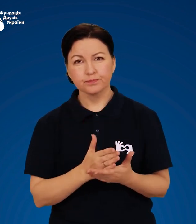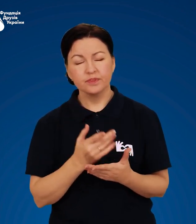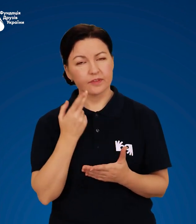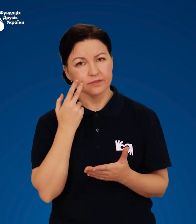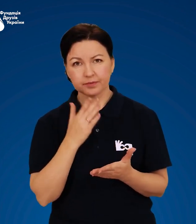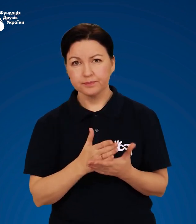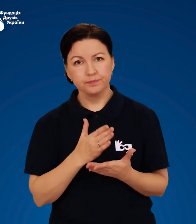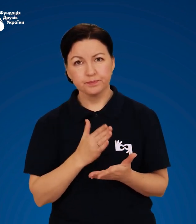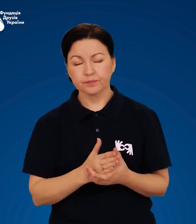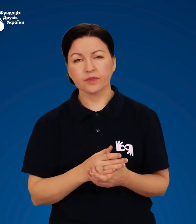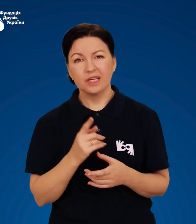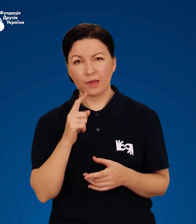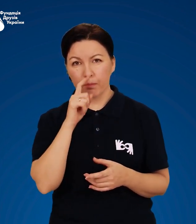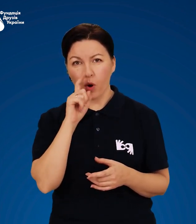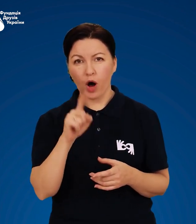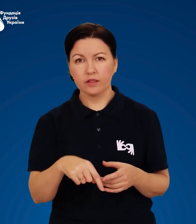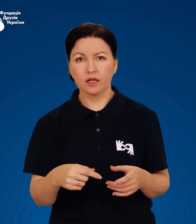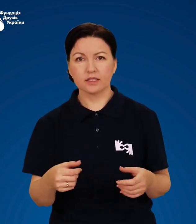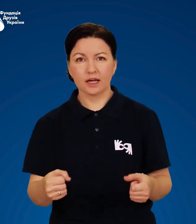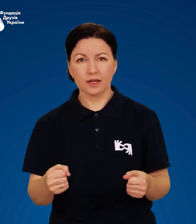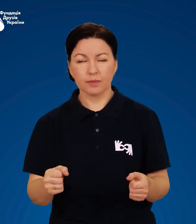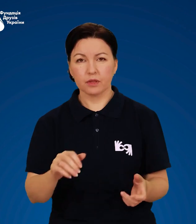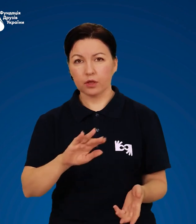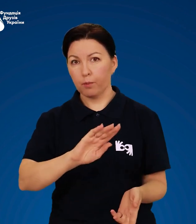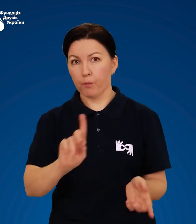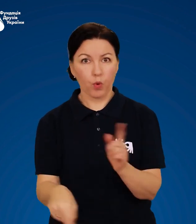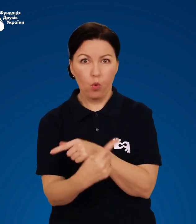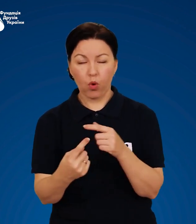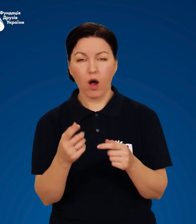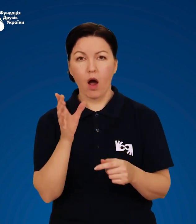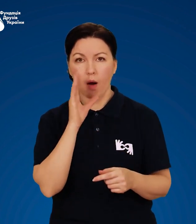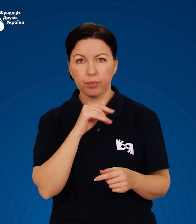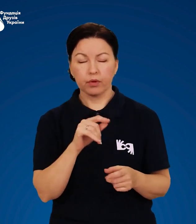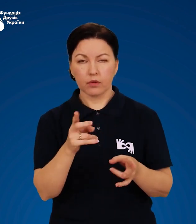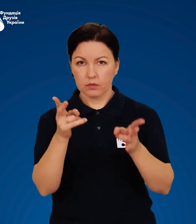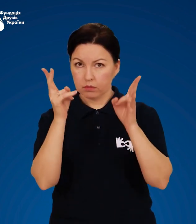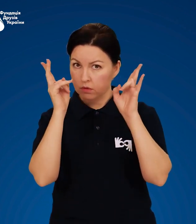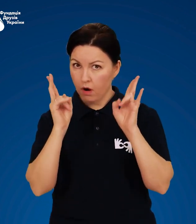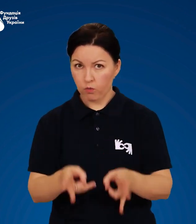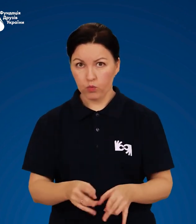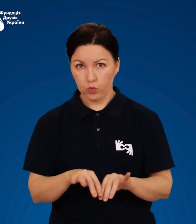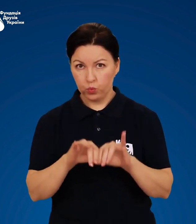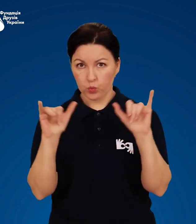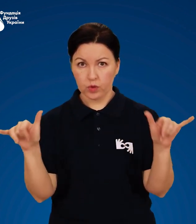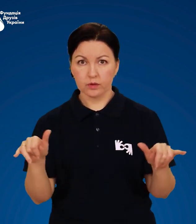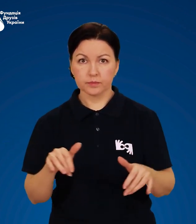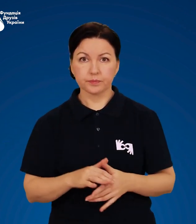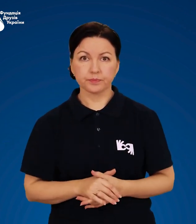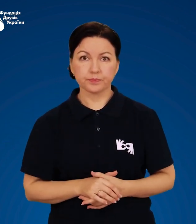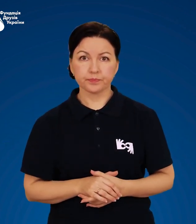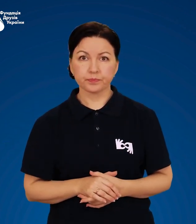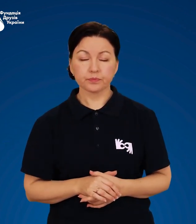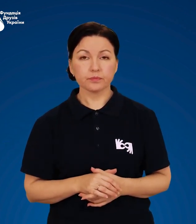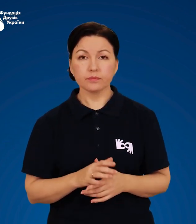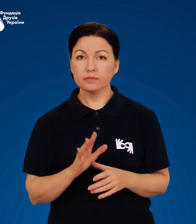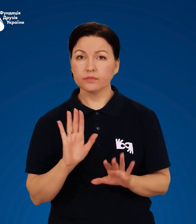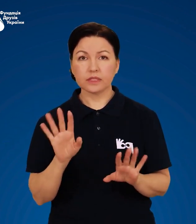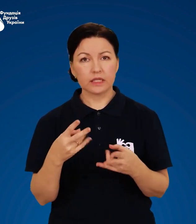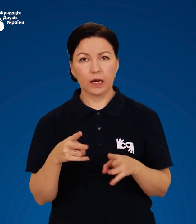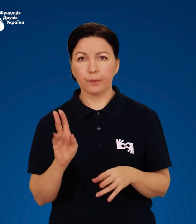вони можуть бути погано закріплені і перевертатися, що дає травмування. Не